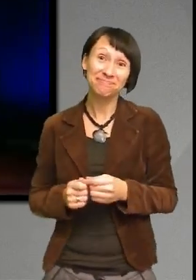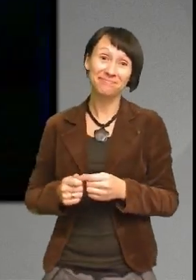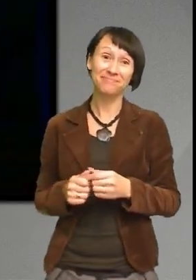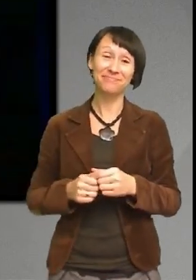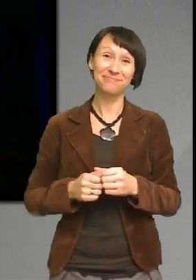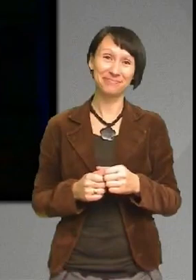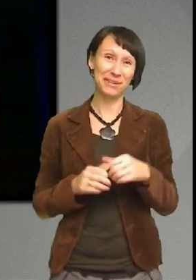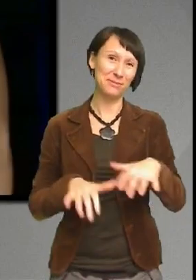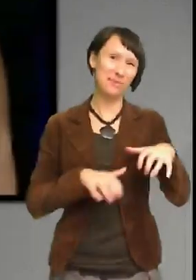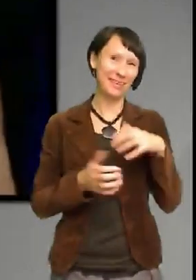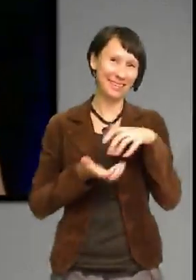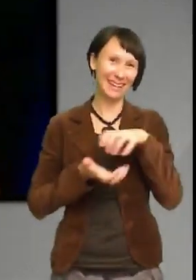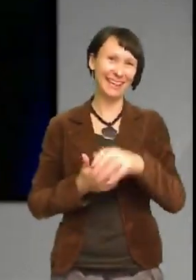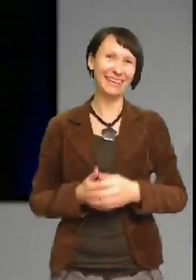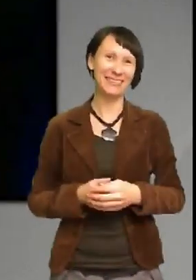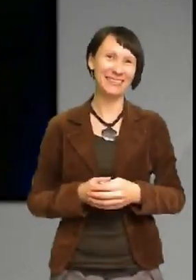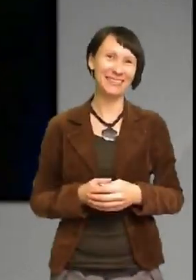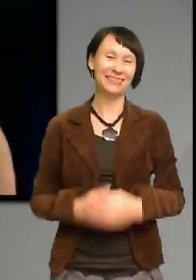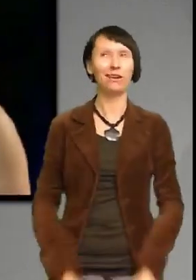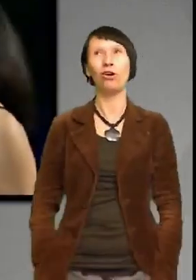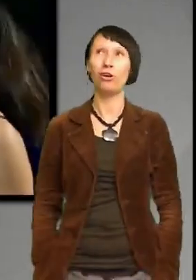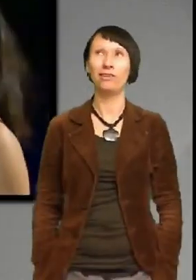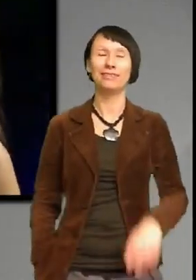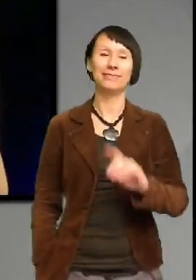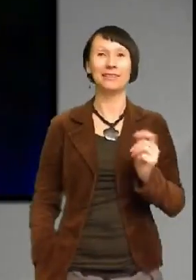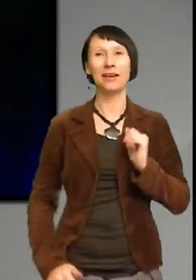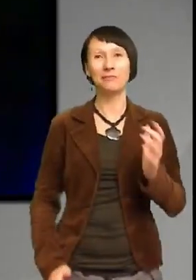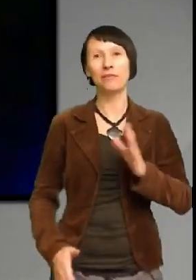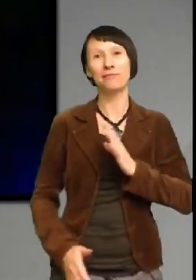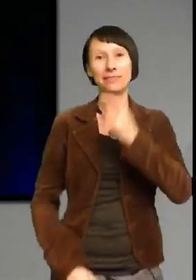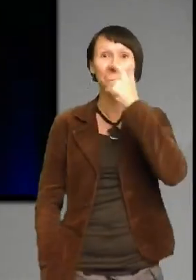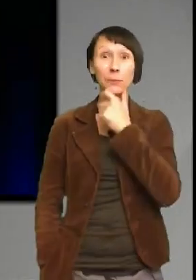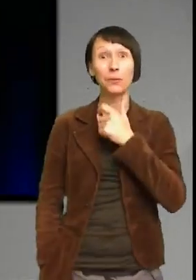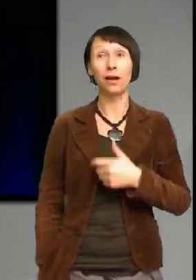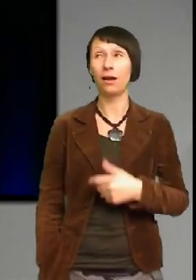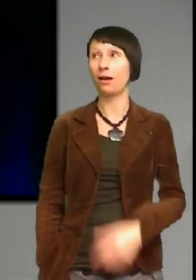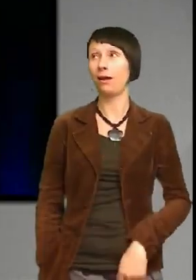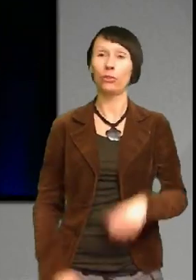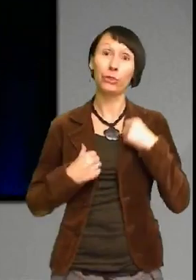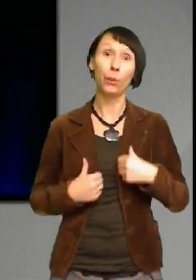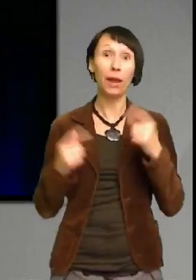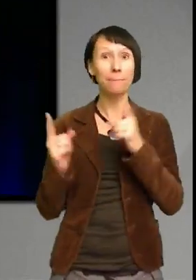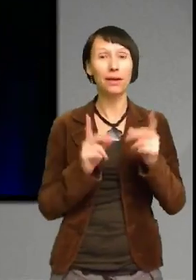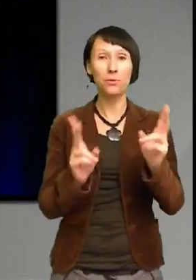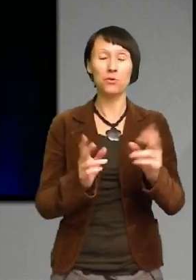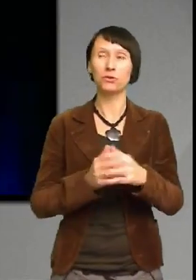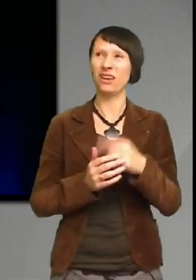Och sen så finns det sura och griniga människor. Och häromdagen så är vi ute med min hund.